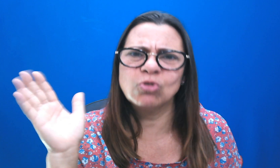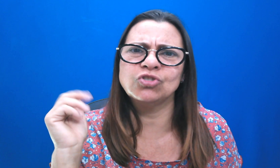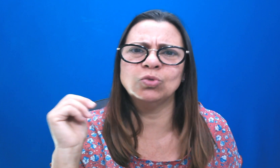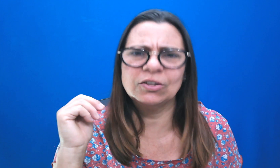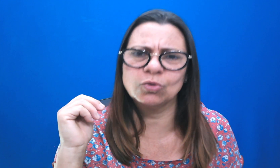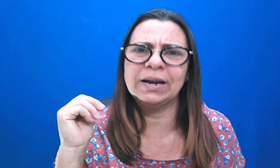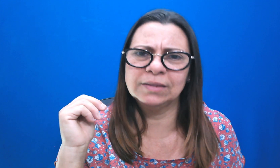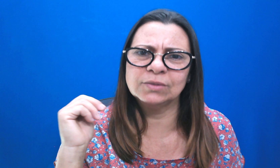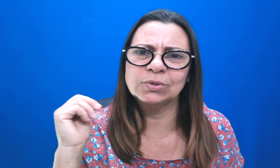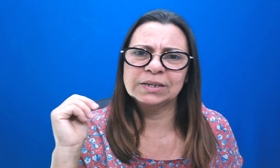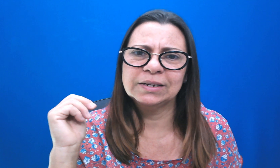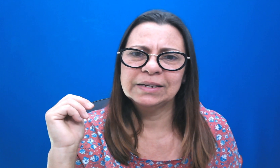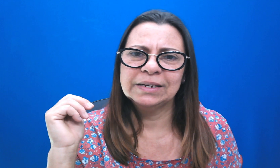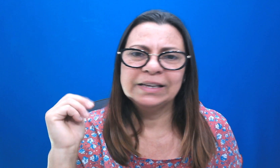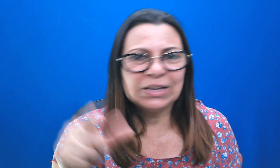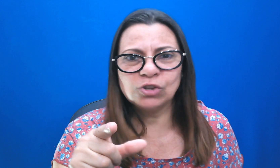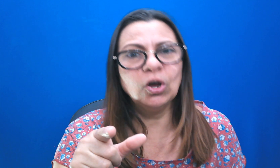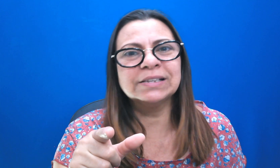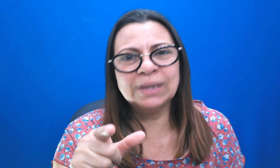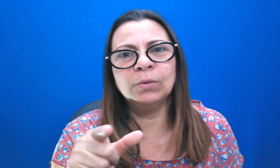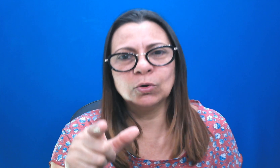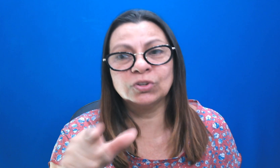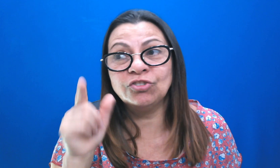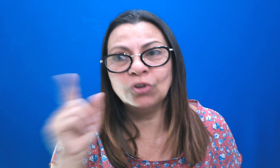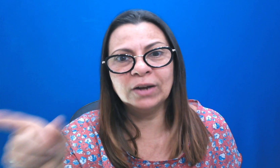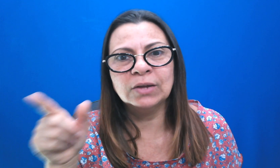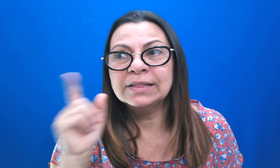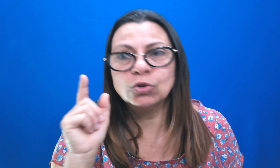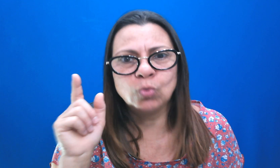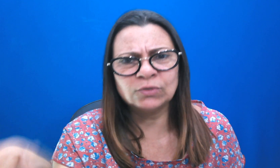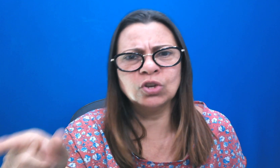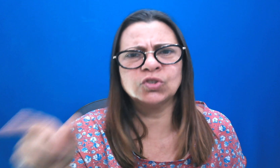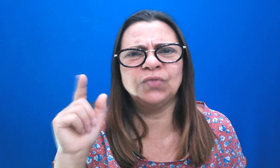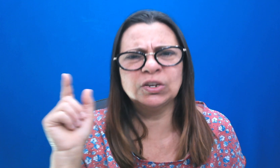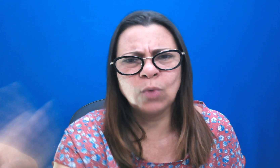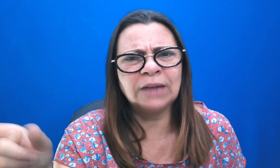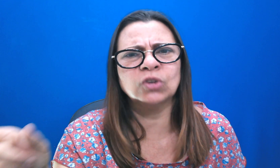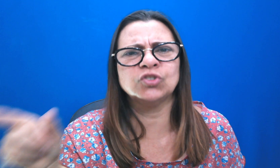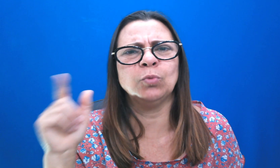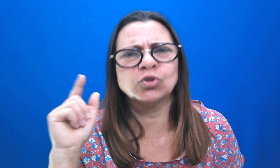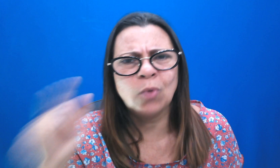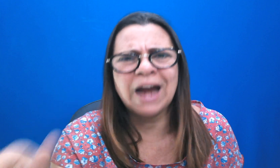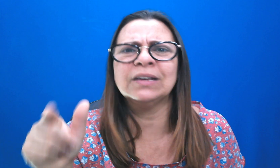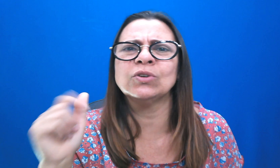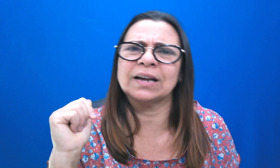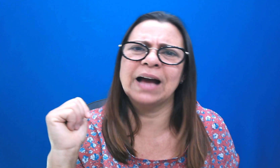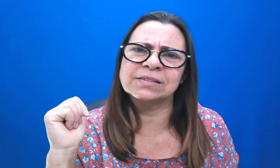continuar te guardando. E não é só nós, não, irmãos. Quando a gente ora, Deus guarda os nossos filhos, guarda o nosso esposo, guarda a nossa casa.